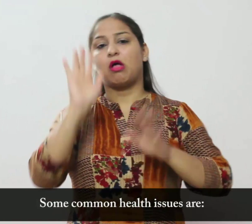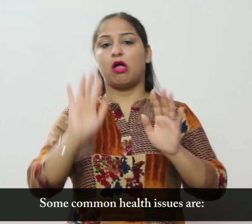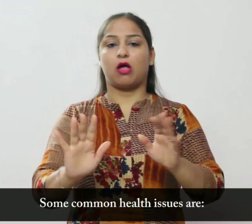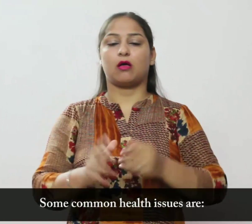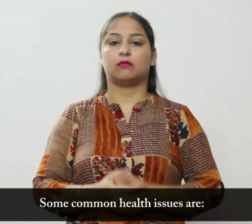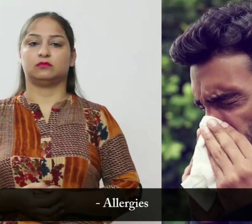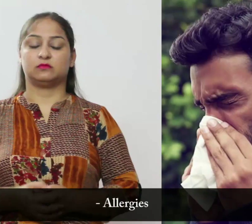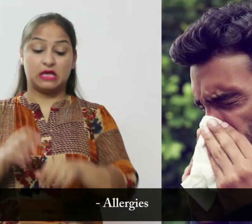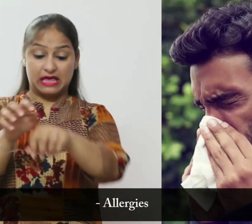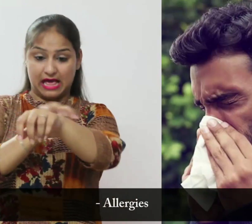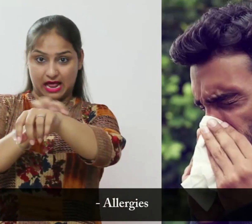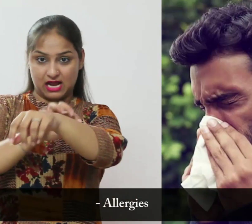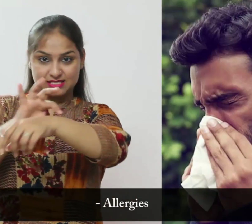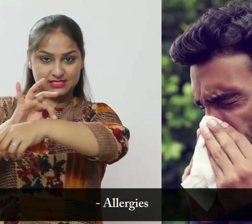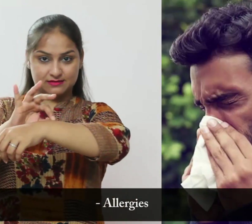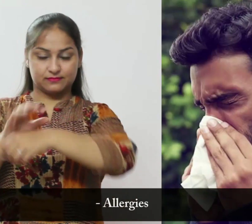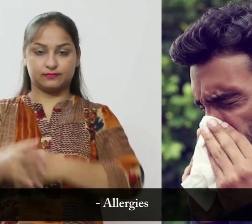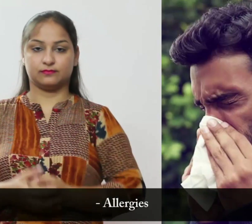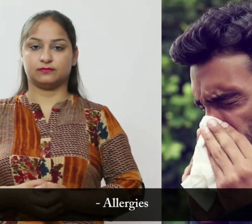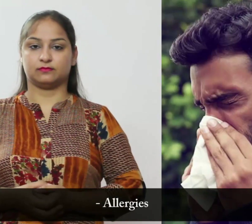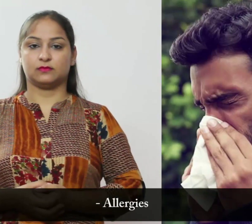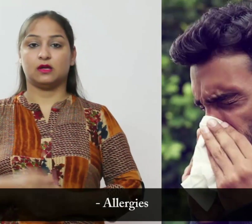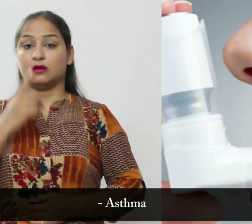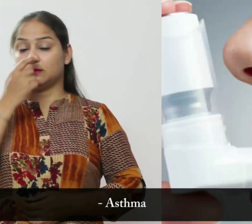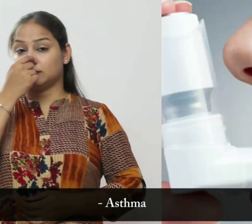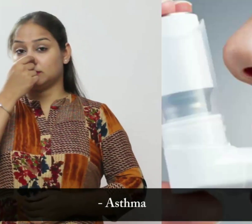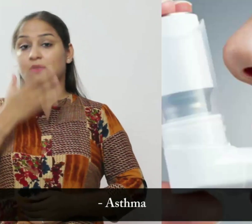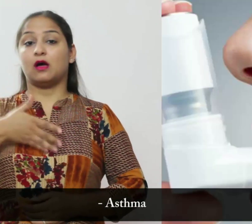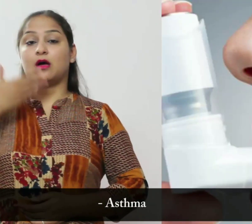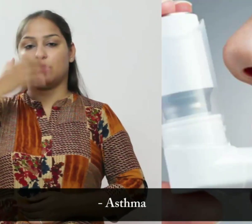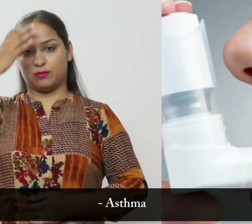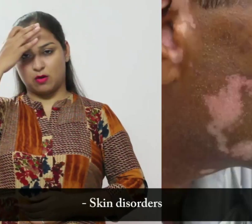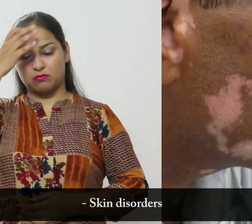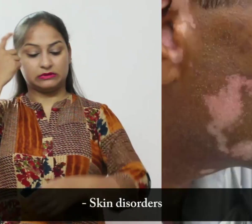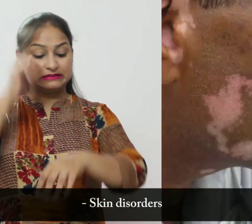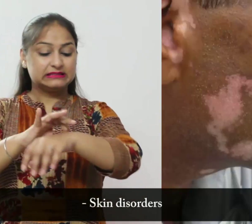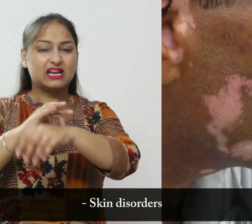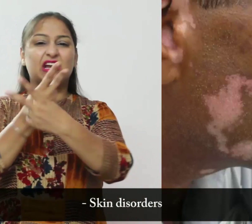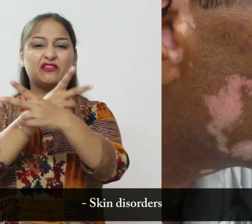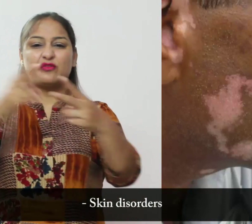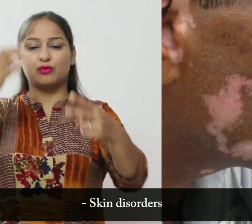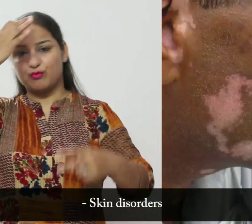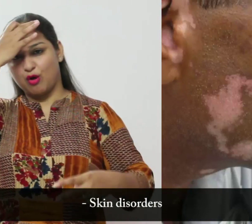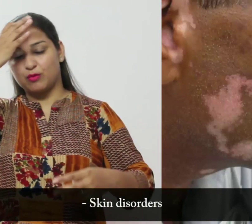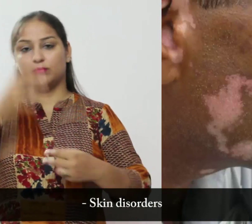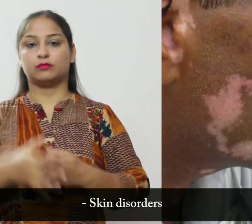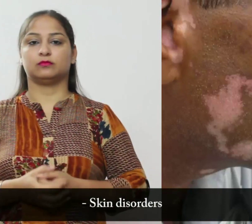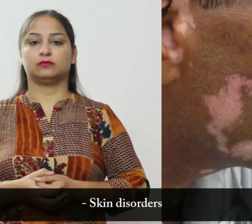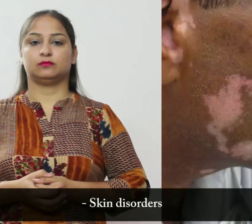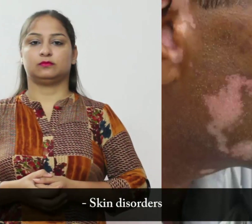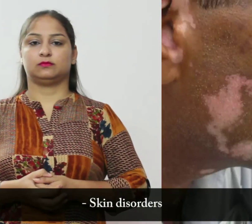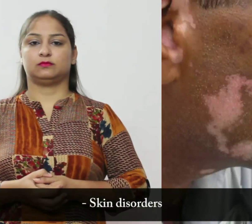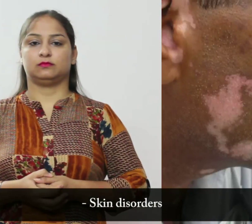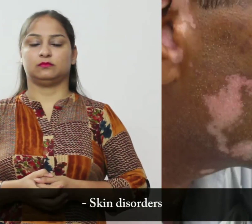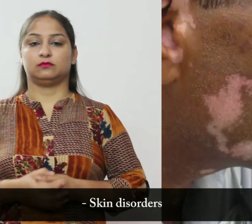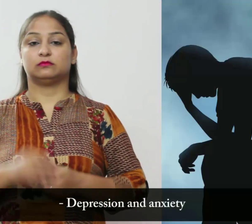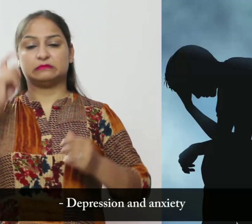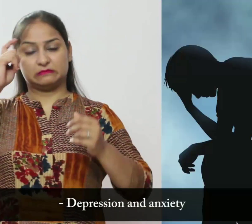मुद्दे हैं अलर्जी, दमा, तुचा विकार, अवसाद और चिंता,